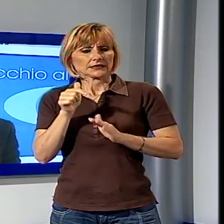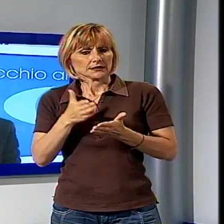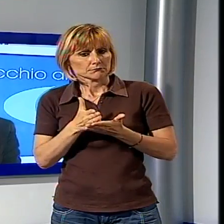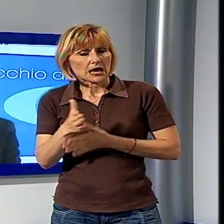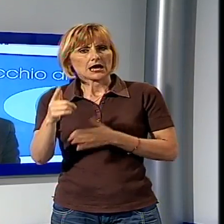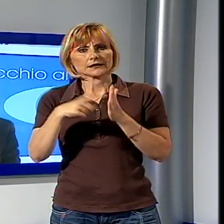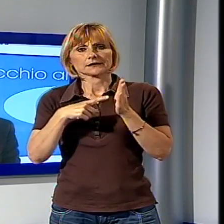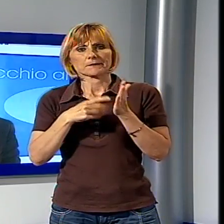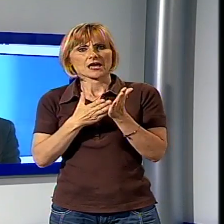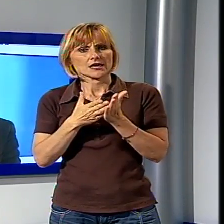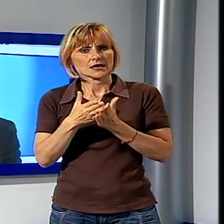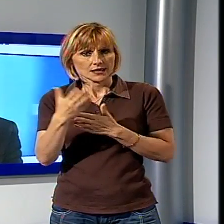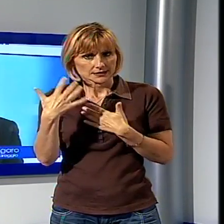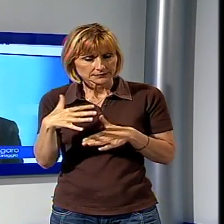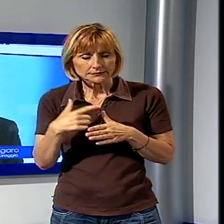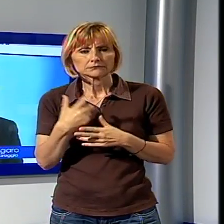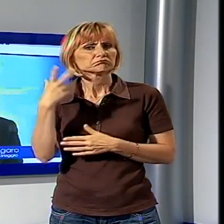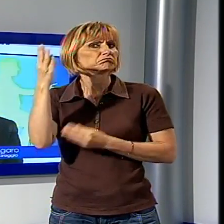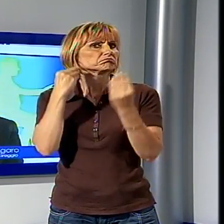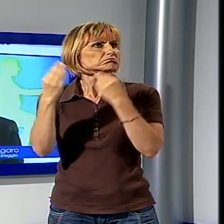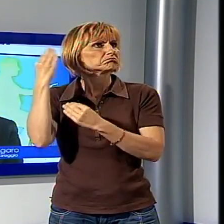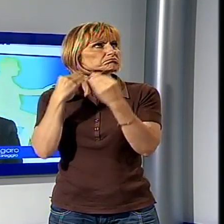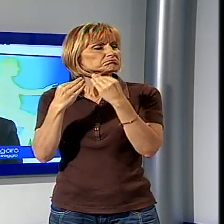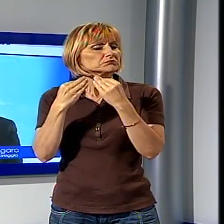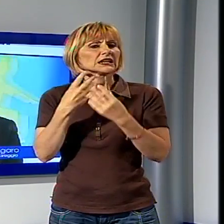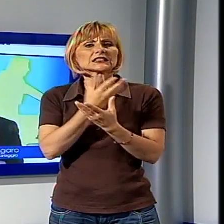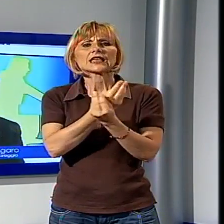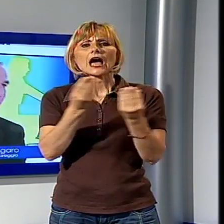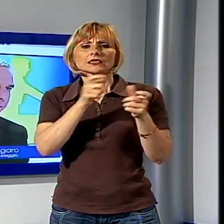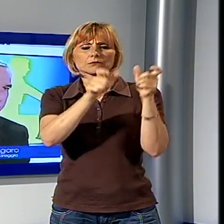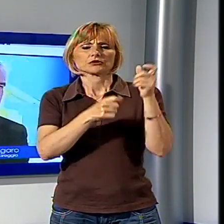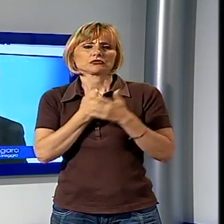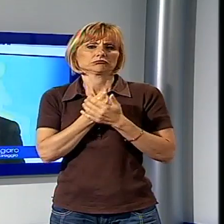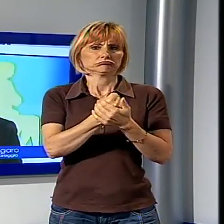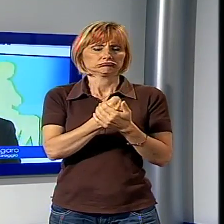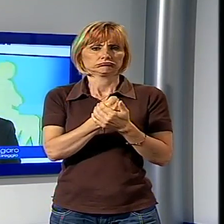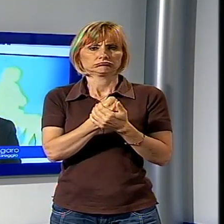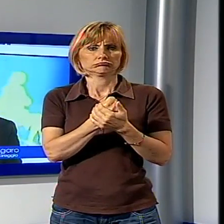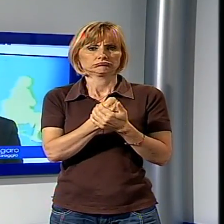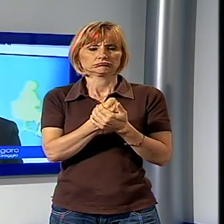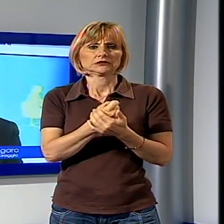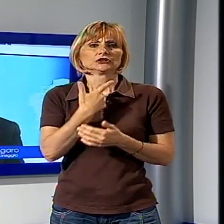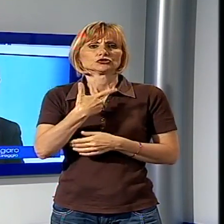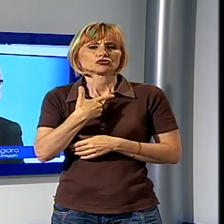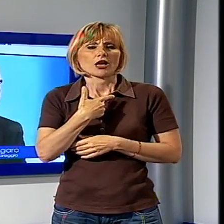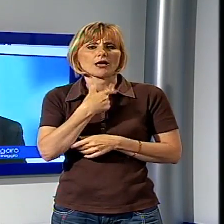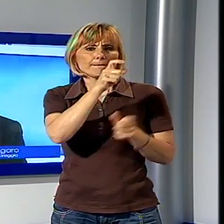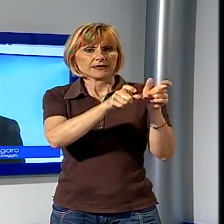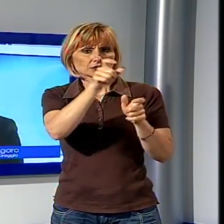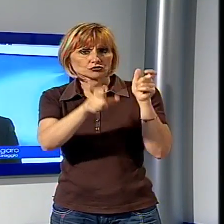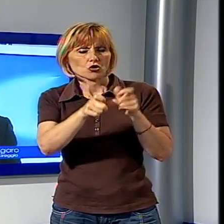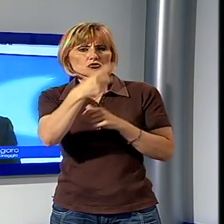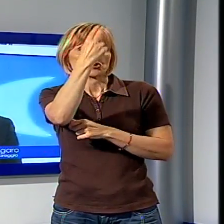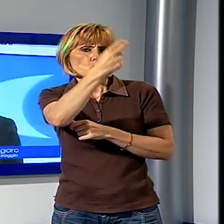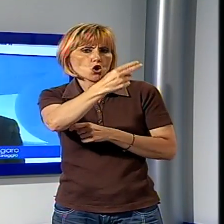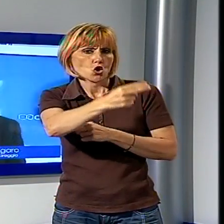tante persone sono dalla mia parte quindi Pinco della mia parte, Palline della